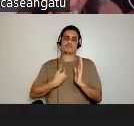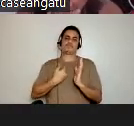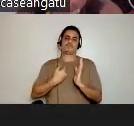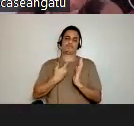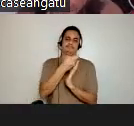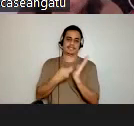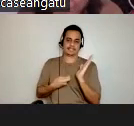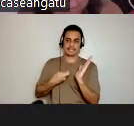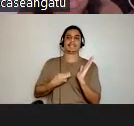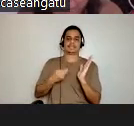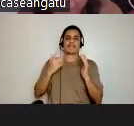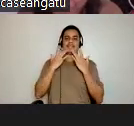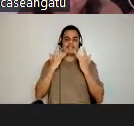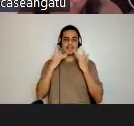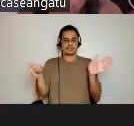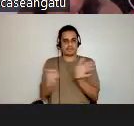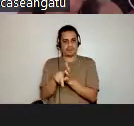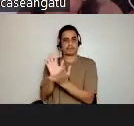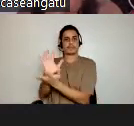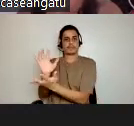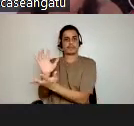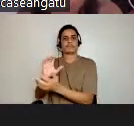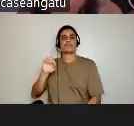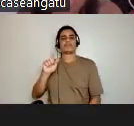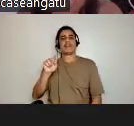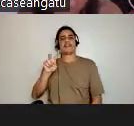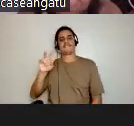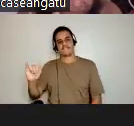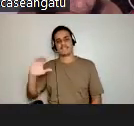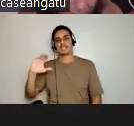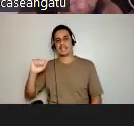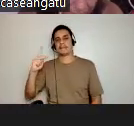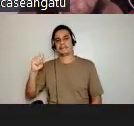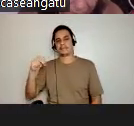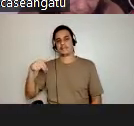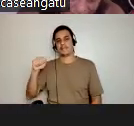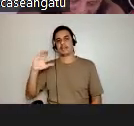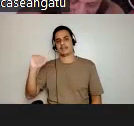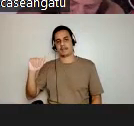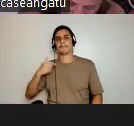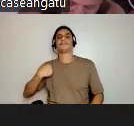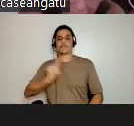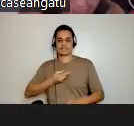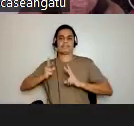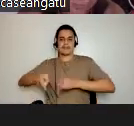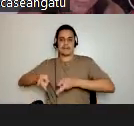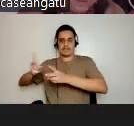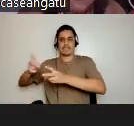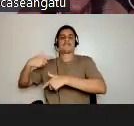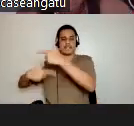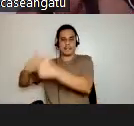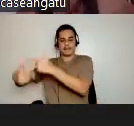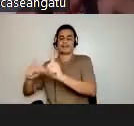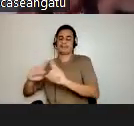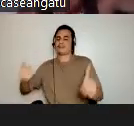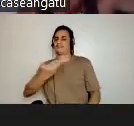Com o texto do Davi Capinal, A Queda do Céu. Aí na foto tá, mesmo assim a manteve a atividade, mas José Celso pra mim era